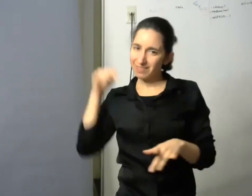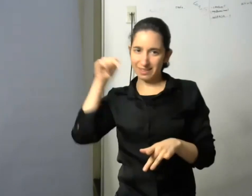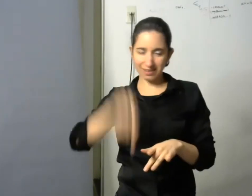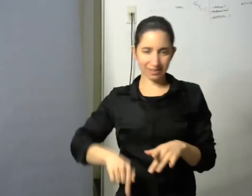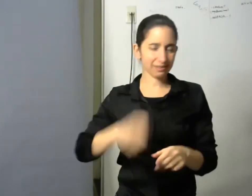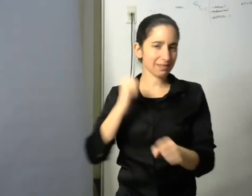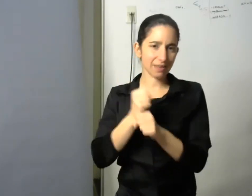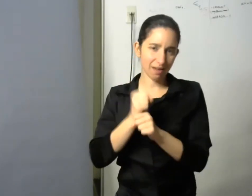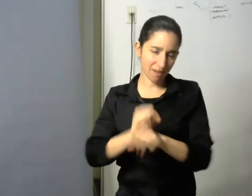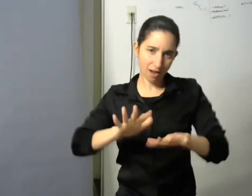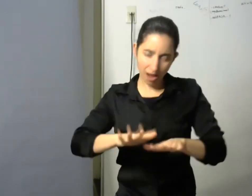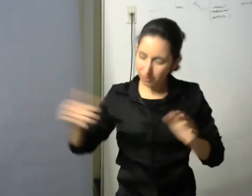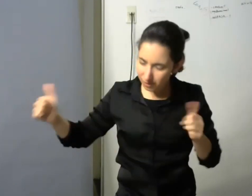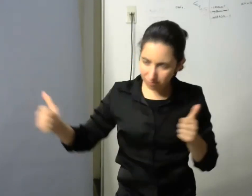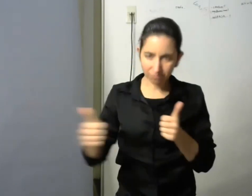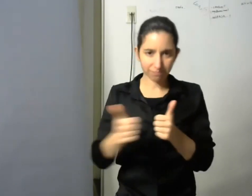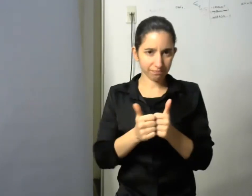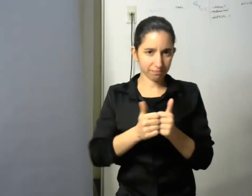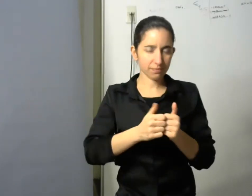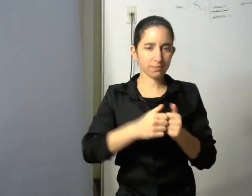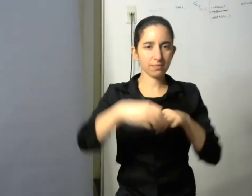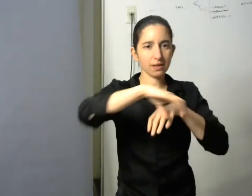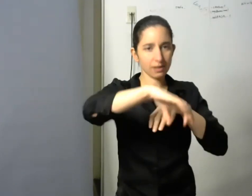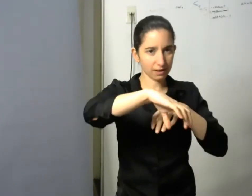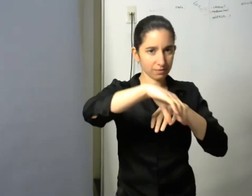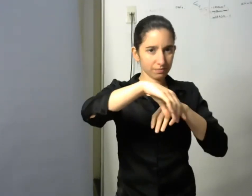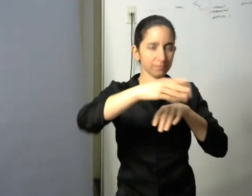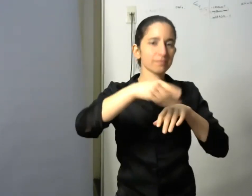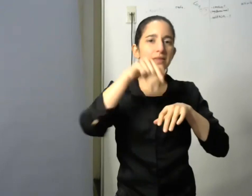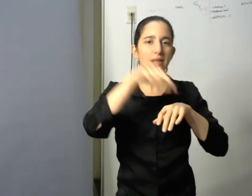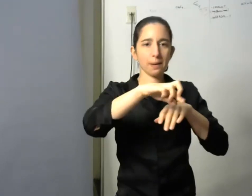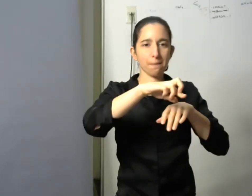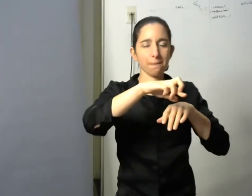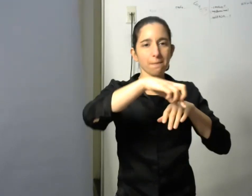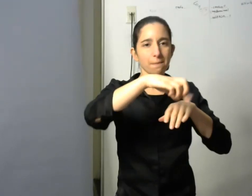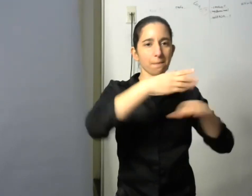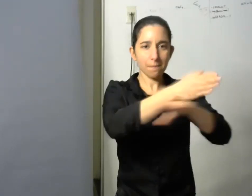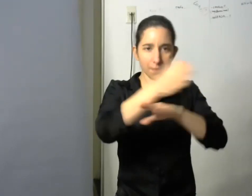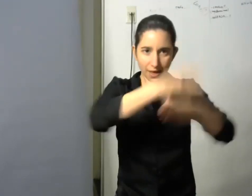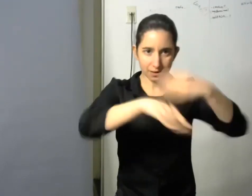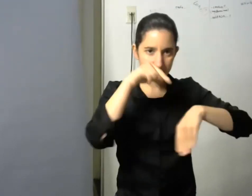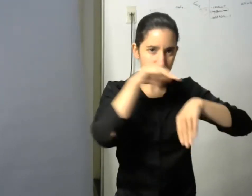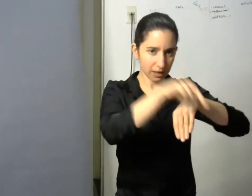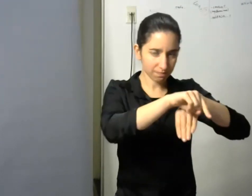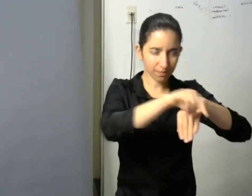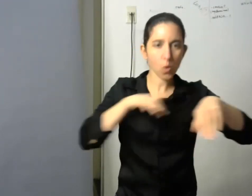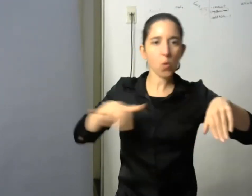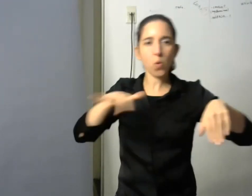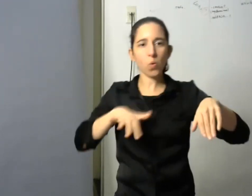con el programa de discapacidad de accesibilidad en el centro universitario de Devoto en el CUD donde